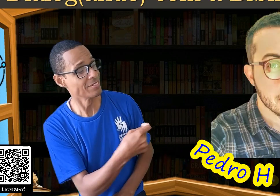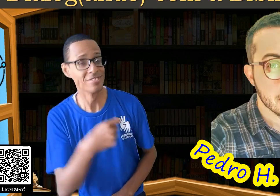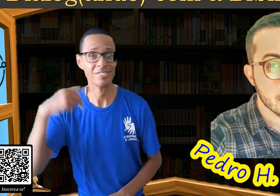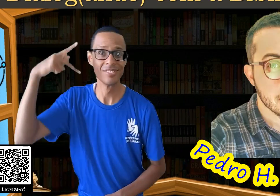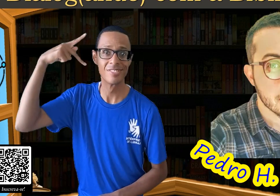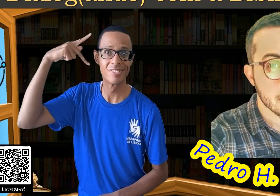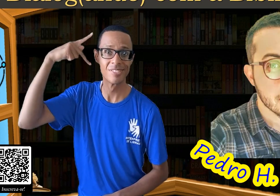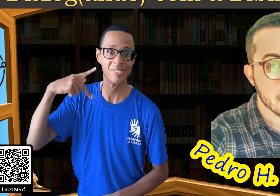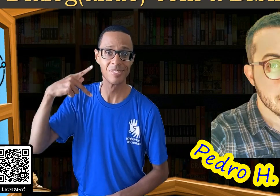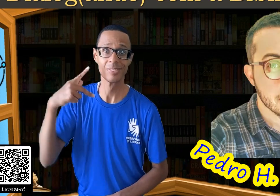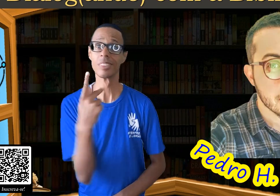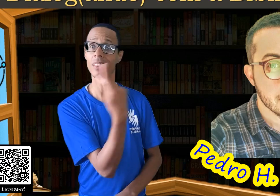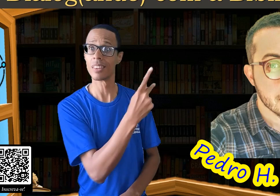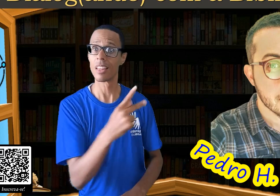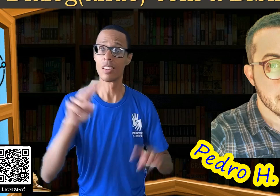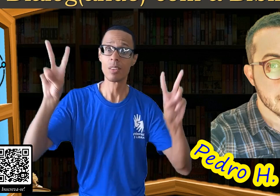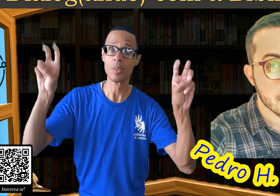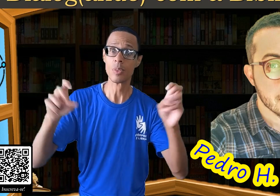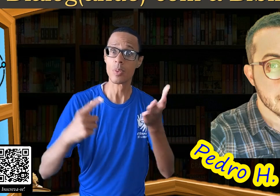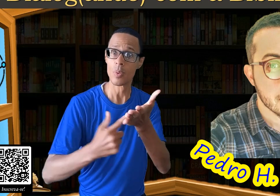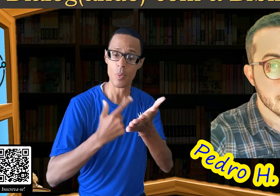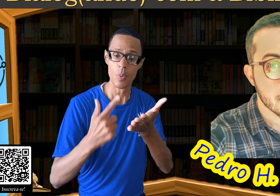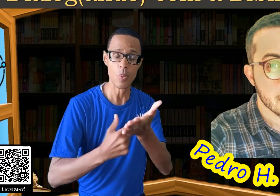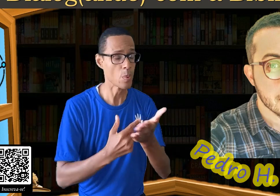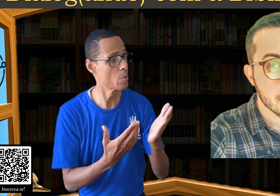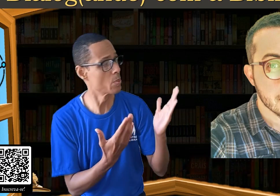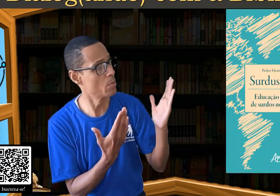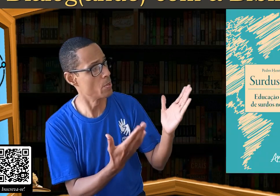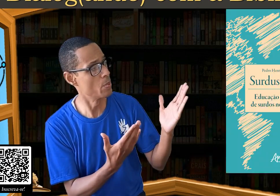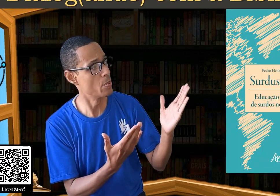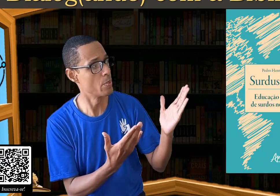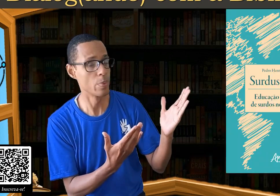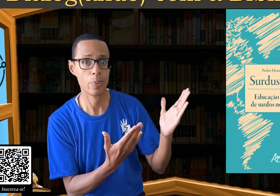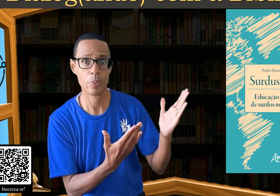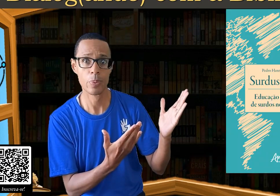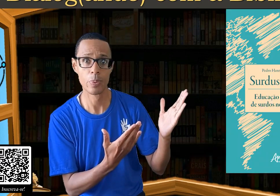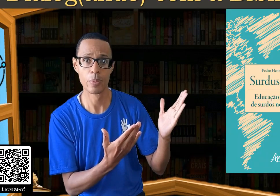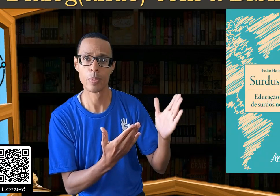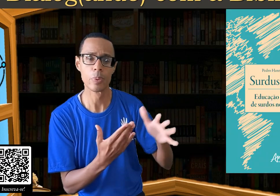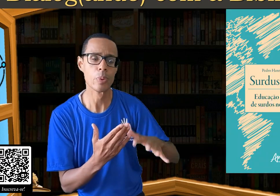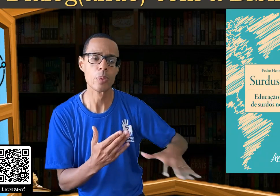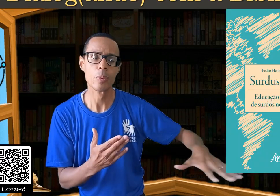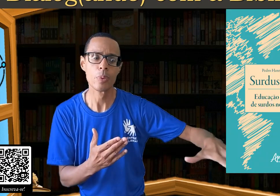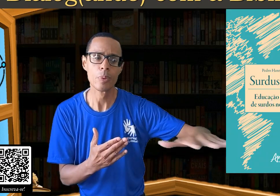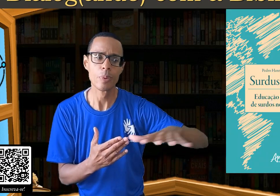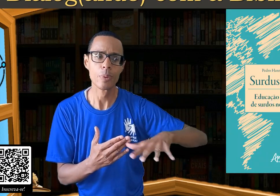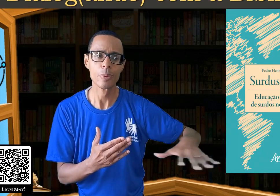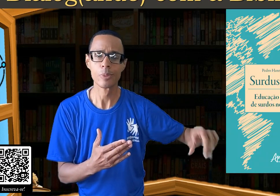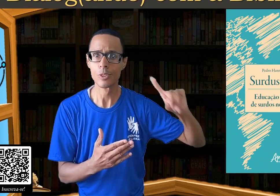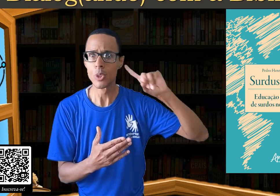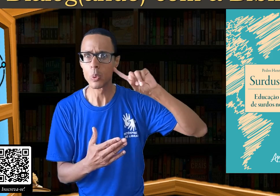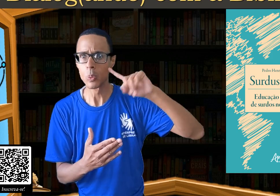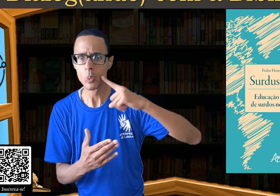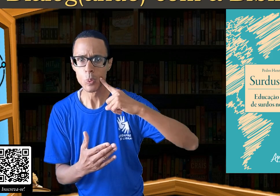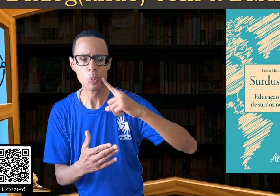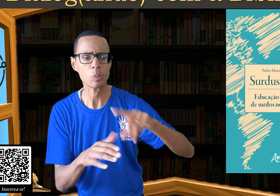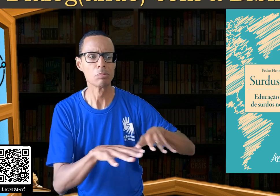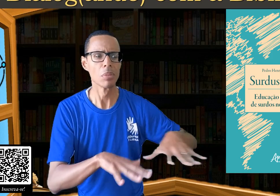Pedro Henrique Witts. Vamos saber mais sobre esta obra. Surdos Mundi,